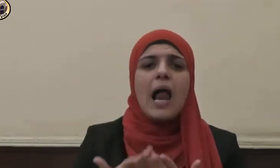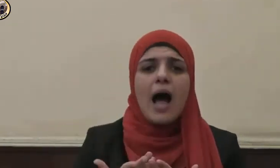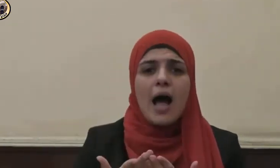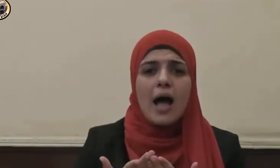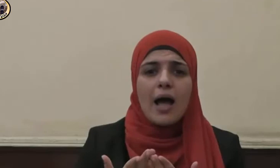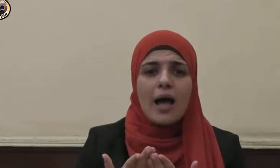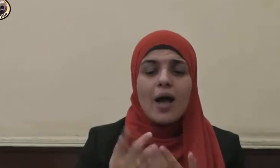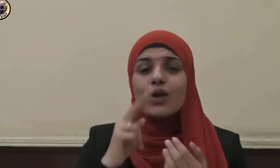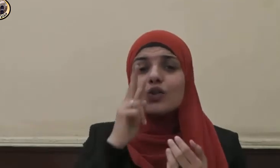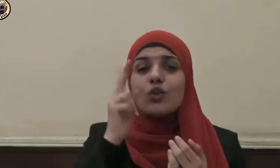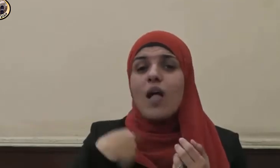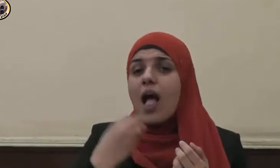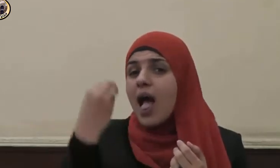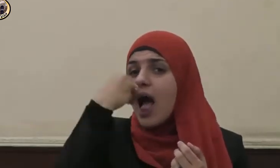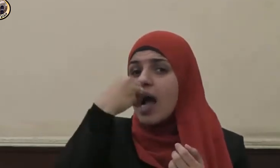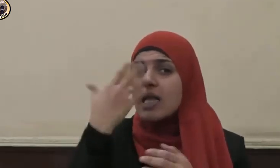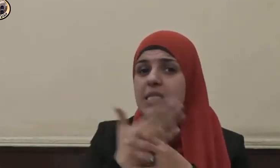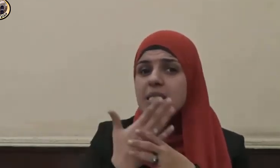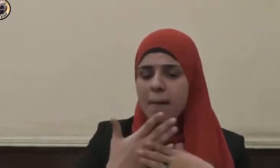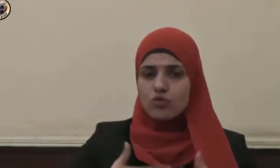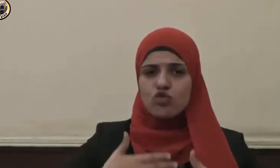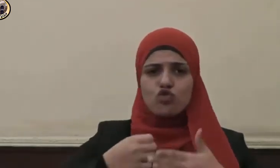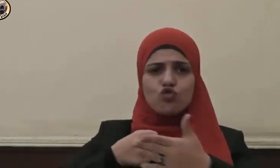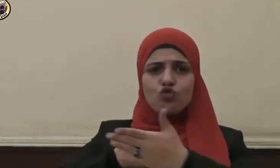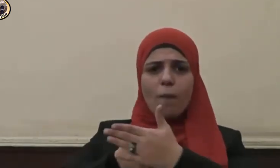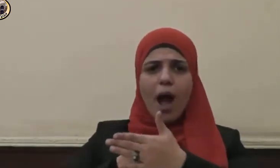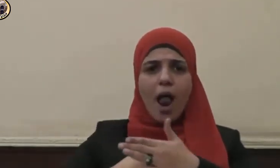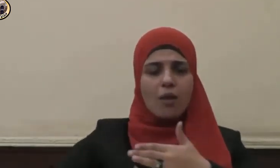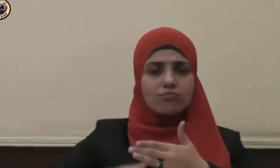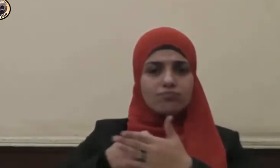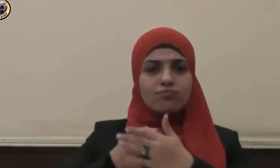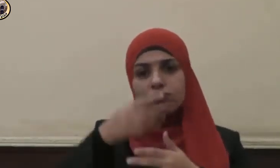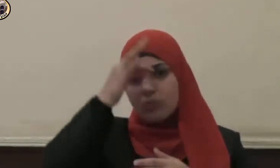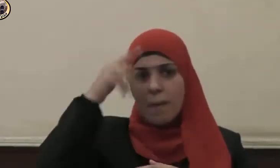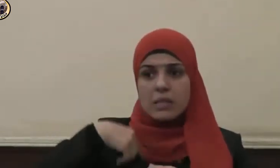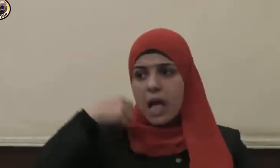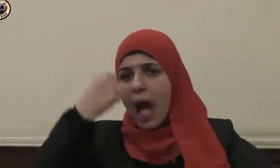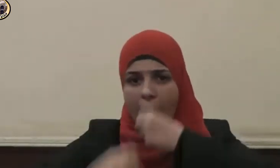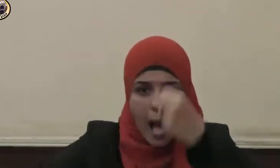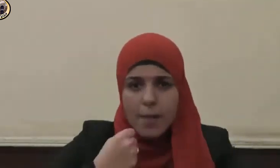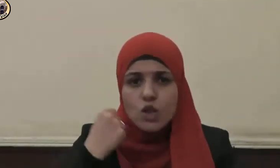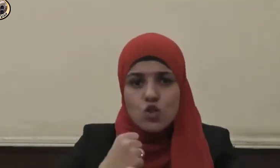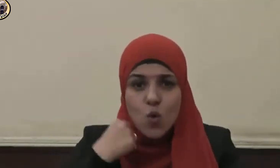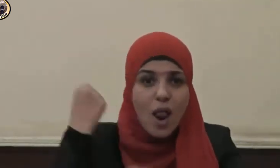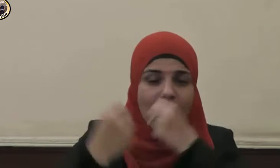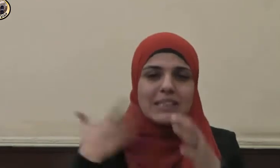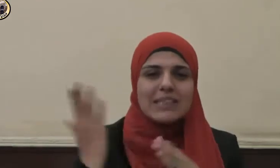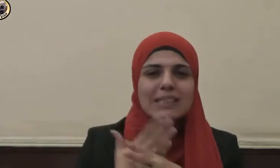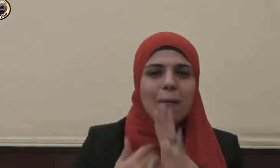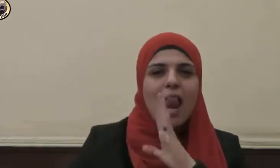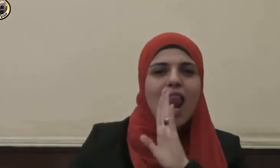والأكل سبب للشبع والجد والاجتهاد سبب للنجاح